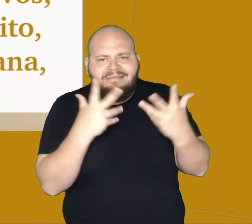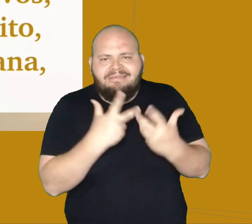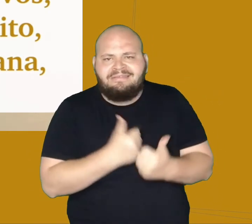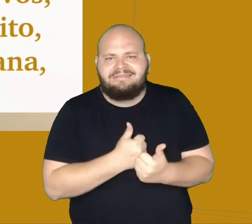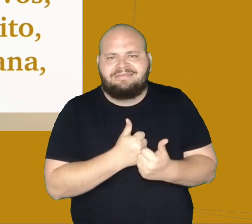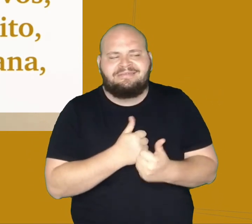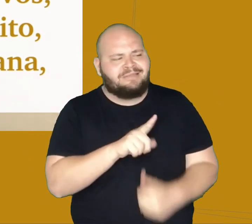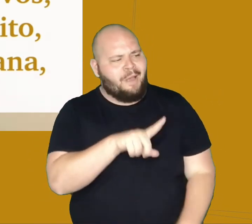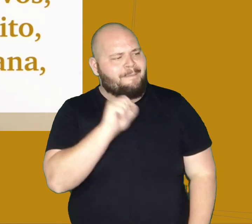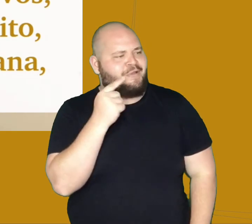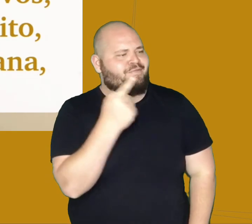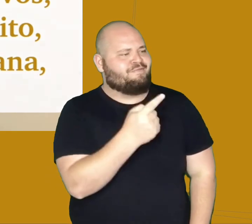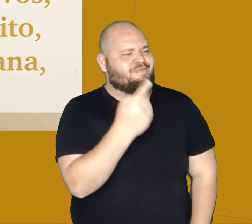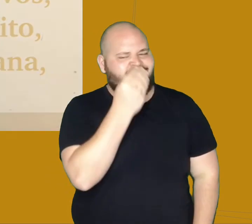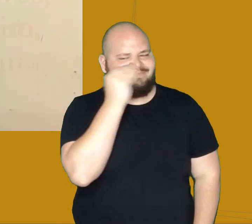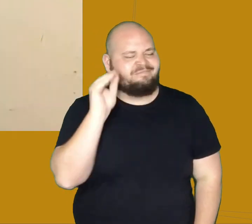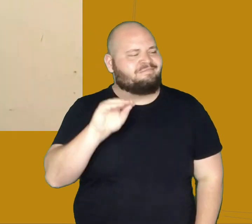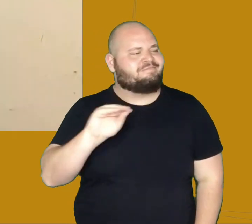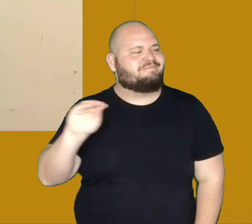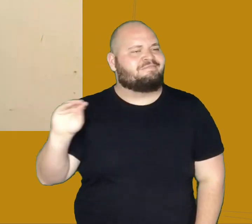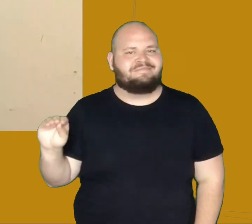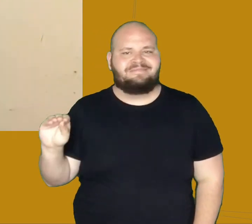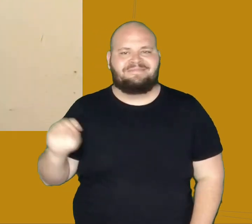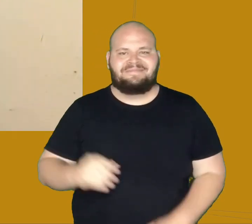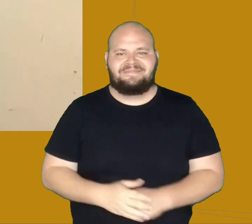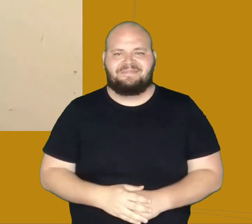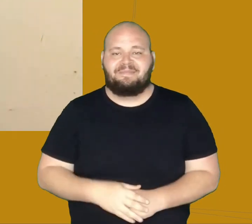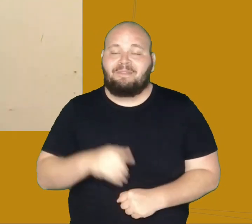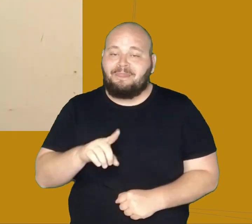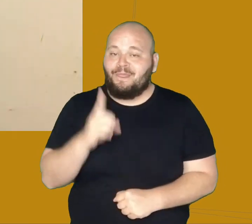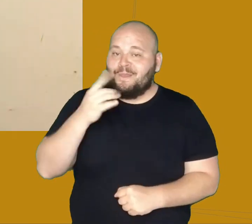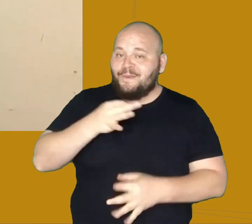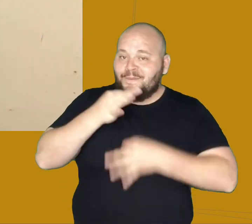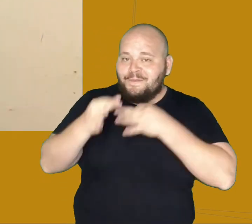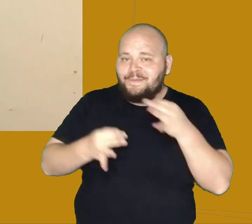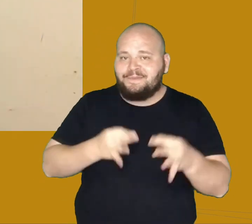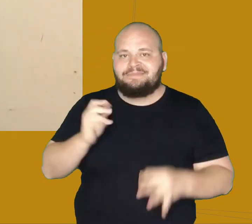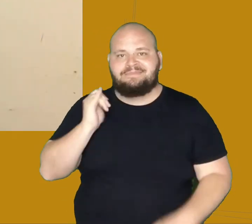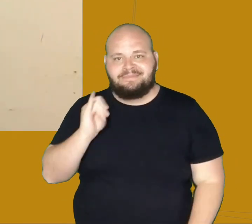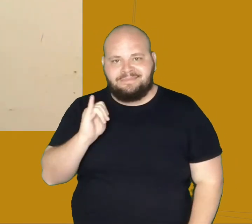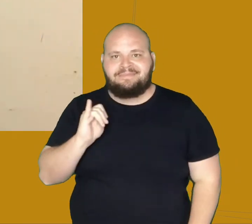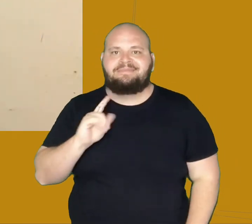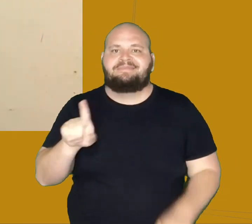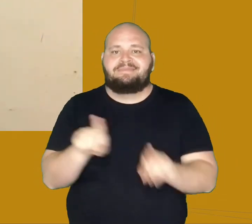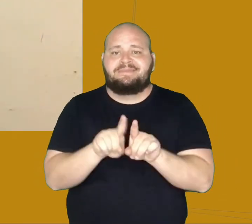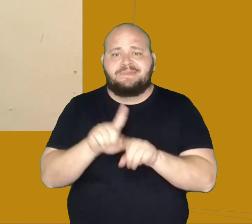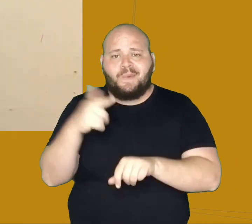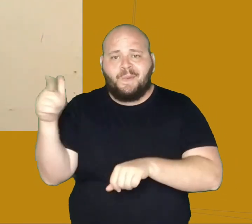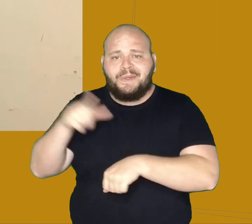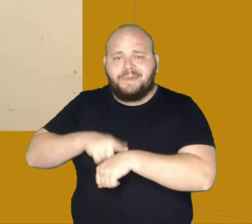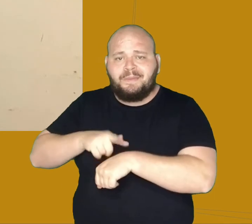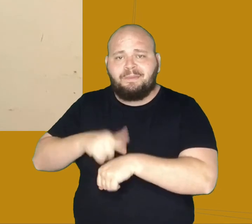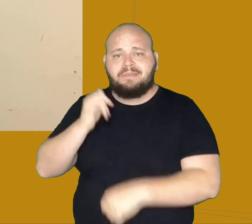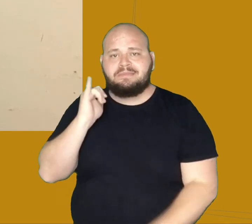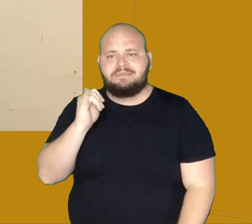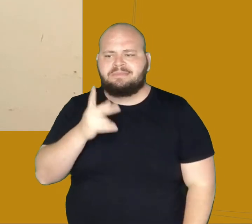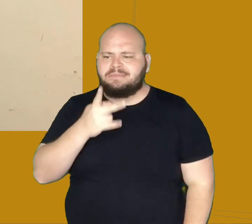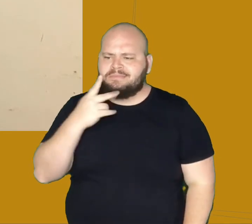preferiam a todos. Esse é um dos muitos comentários do narrador. Em um outro, ele chega a interrogar Dona Benedita